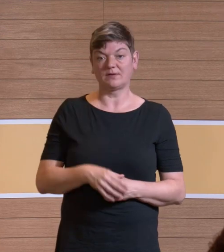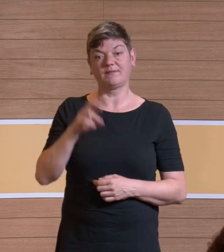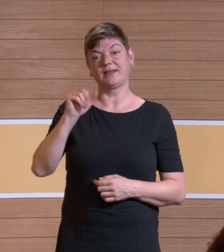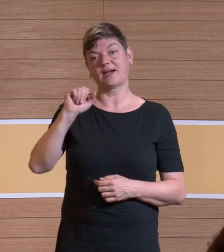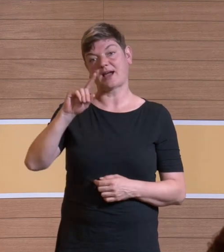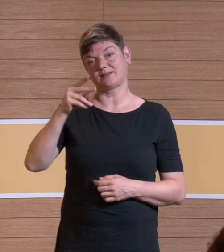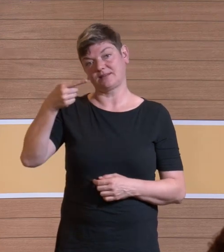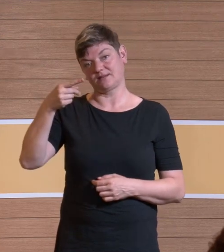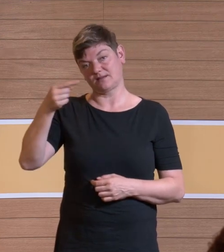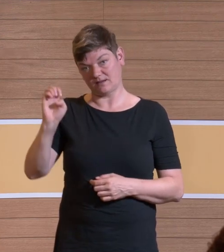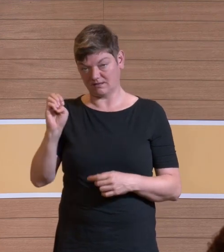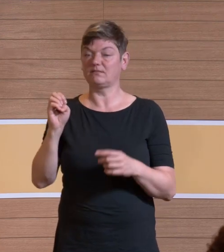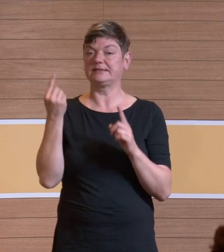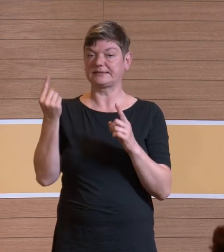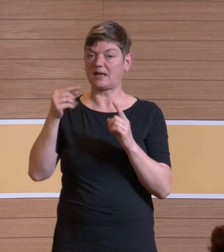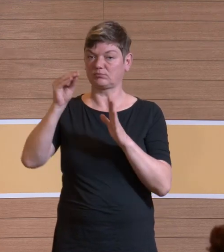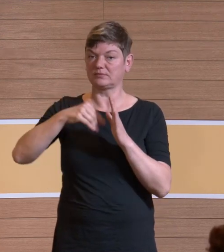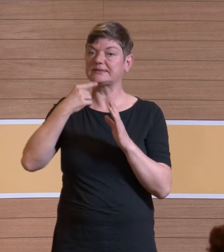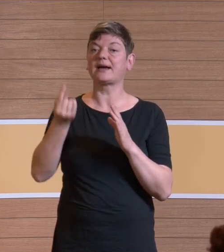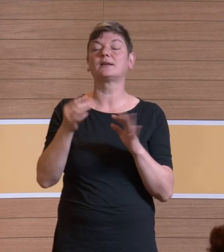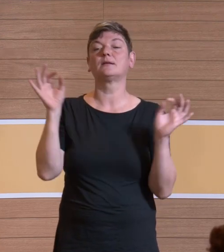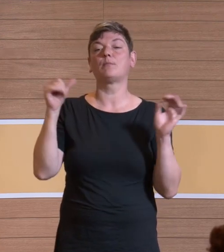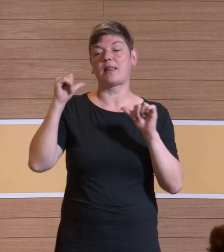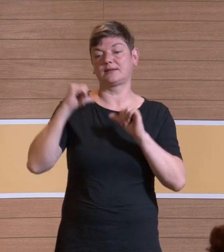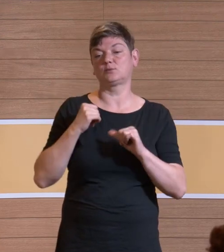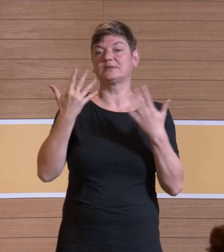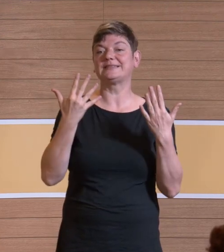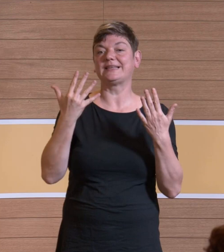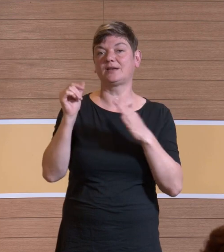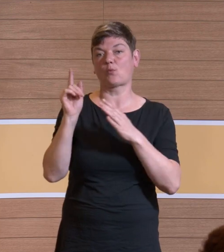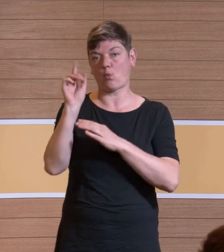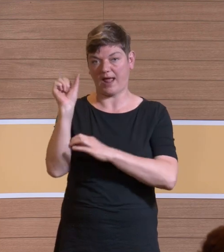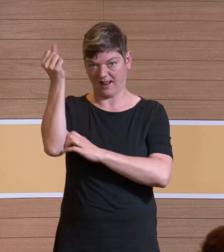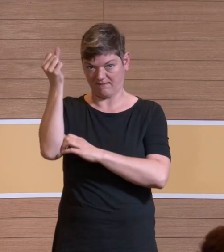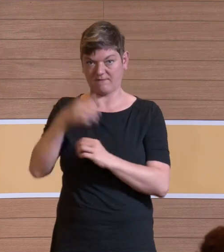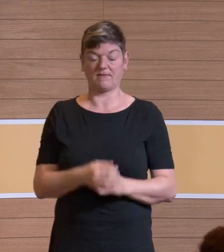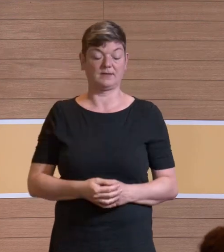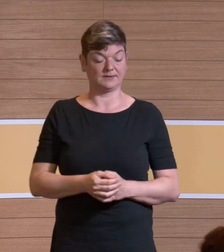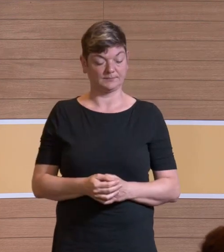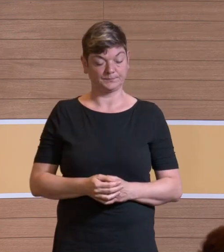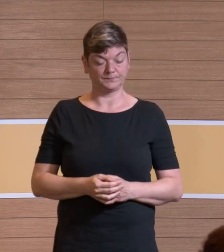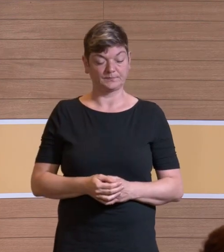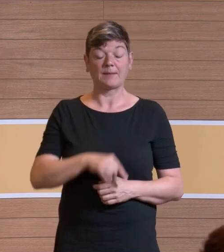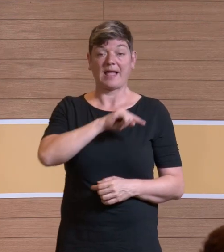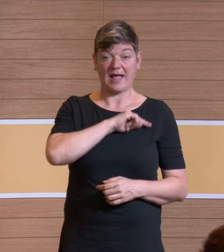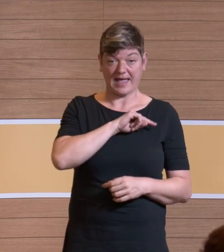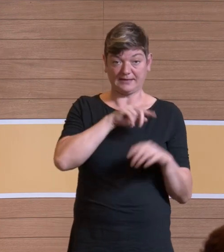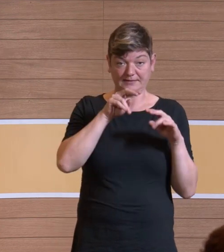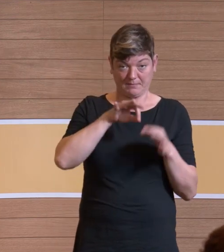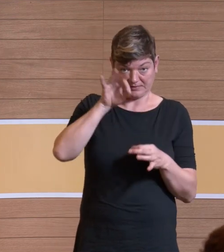et al. eine Belastung von 10 hoch 11 aufgrund seines Gerätes. Und eigener Messung gehen wir aber davon aus, dass sie